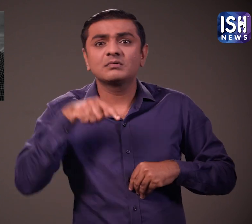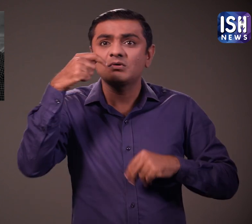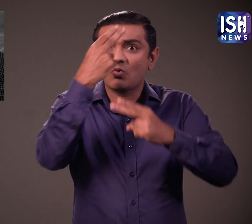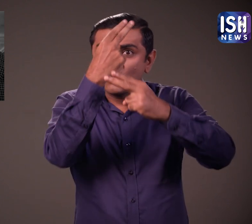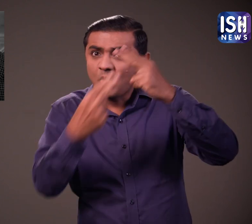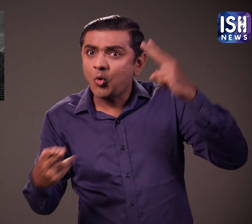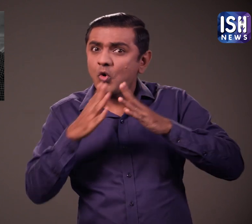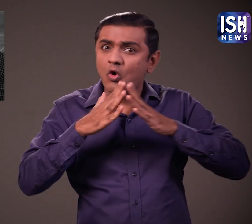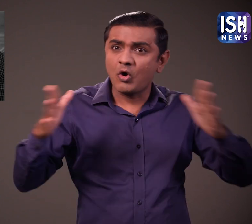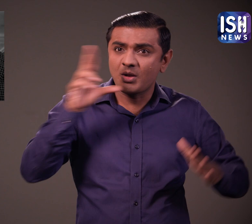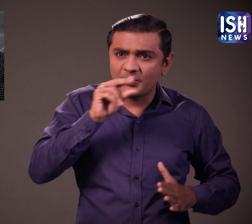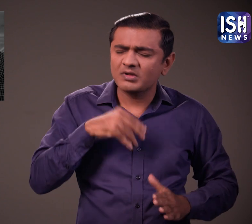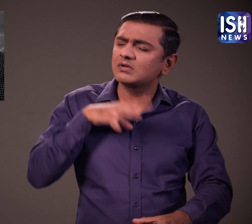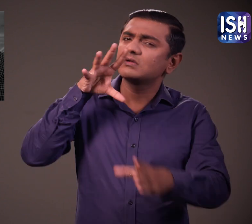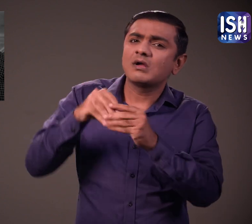कितनी भी छोटी हो या बड़ी क्यों ना हो